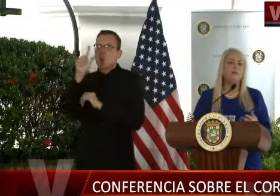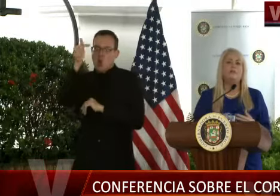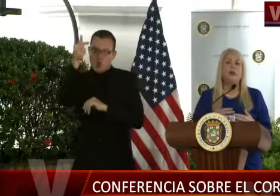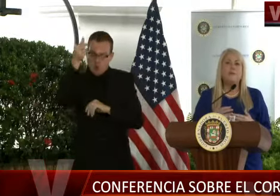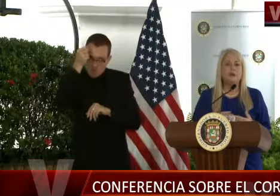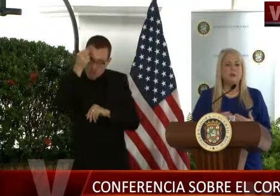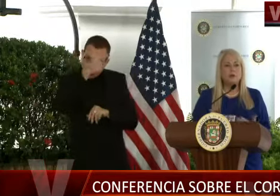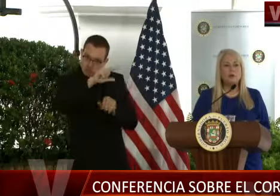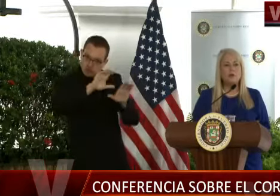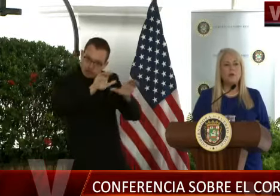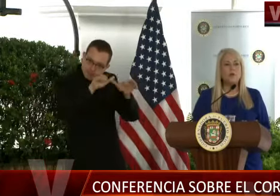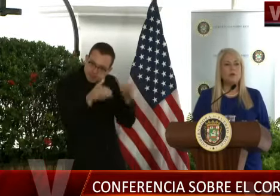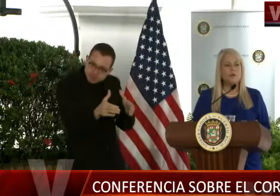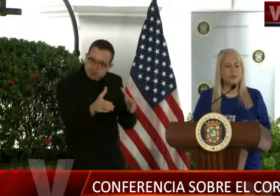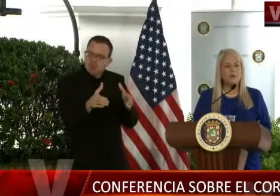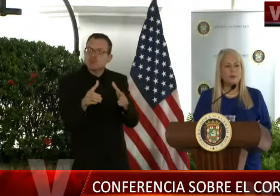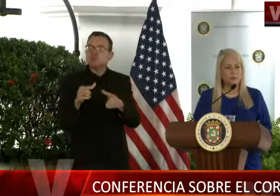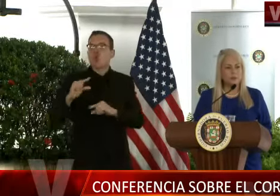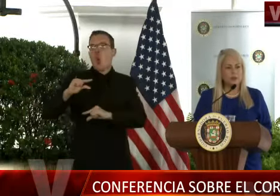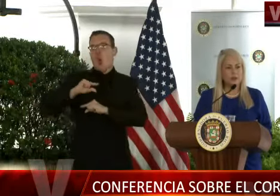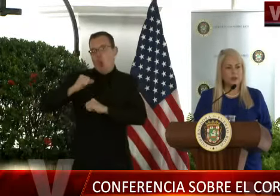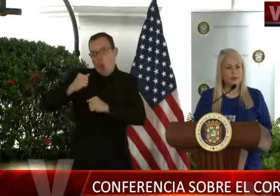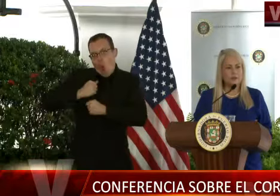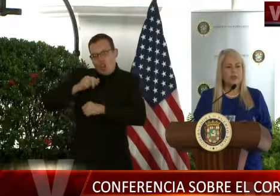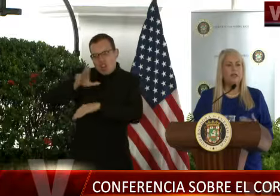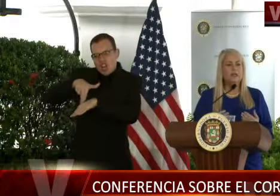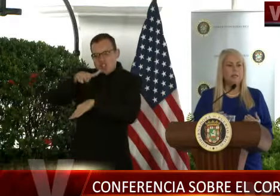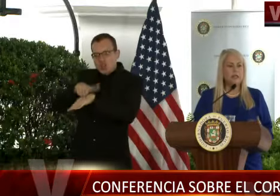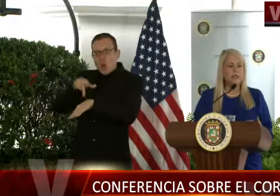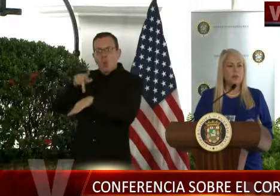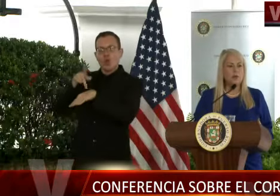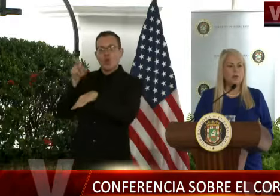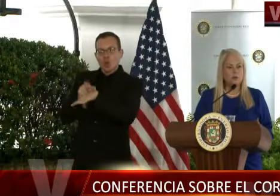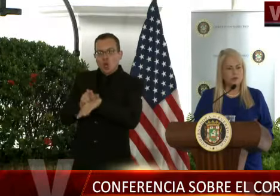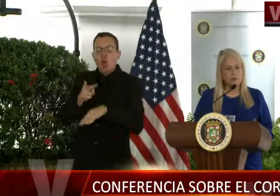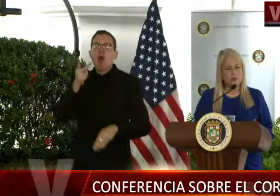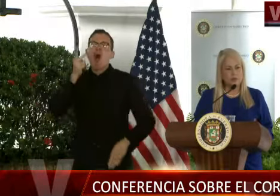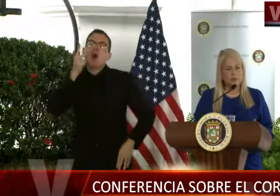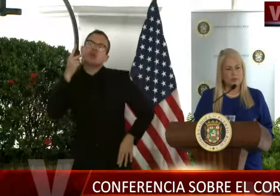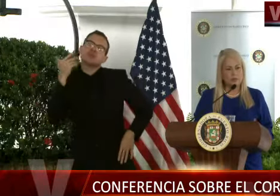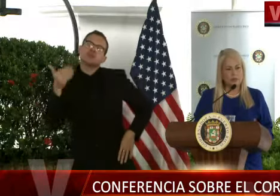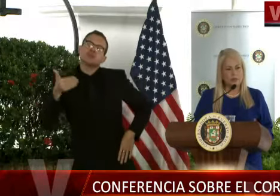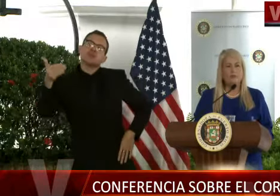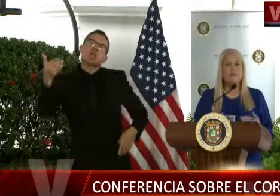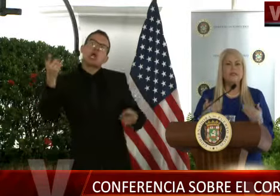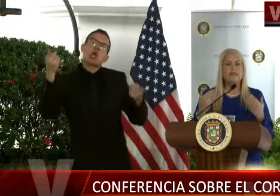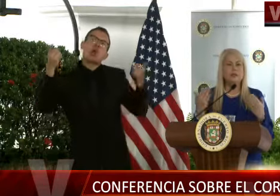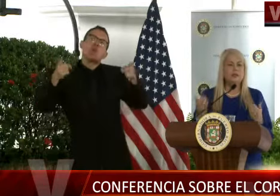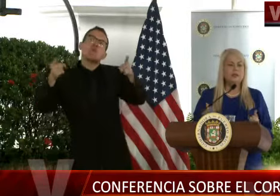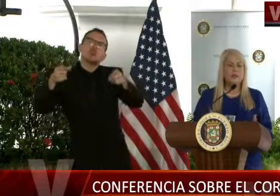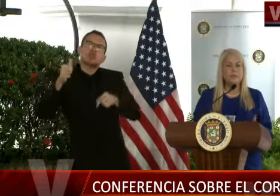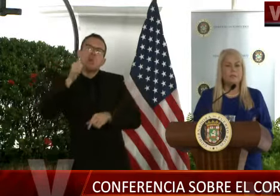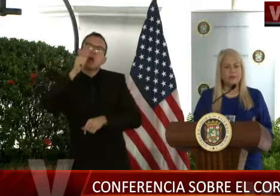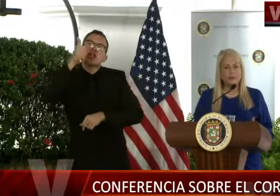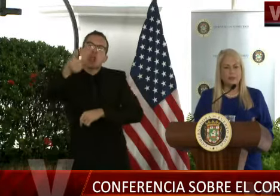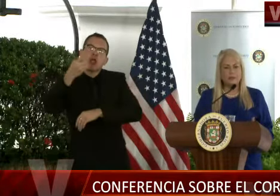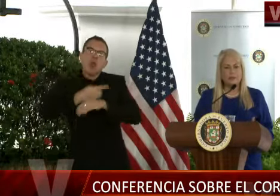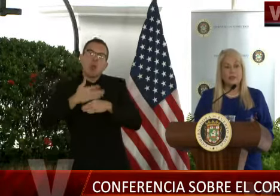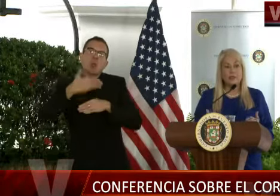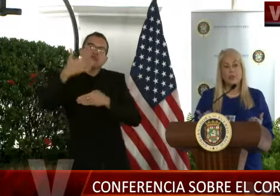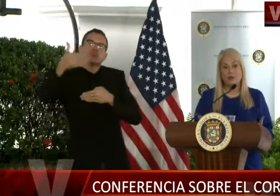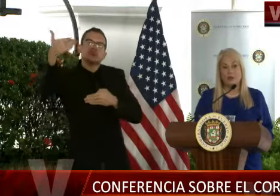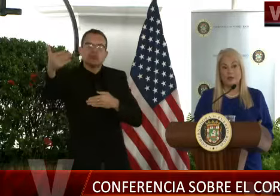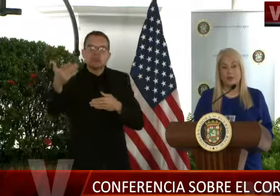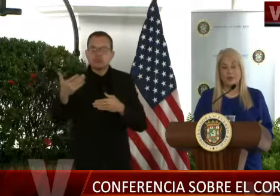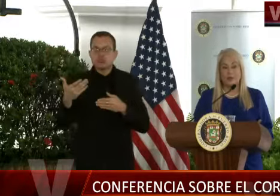componentes, para ver cómo va evolucionando en los próximos días, dependiendo de cómo evolucione en los próximos días, dependiendo de la respuesta